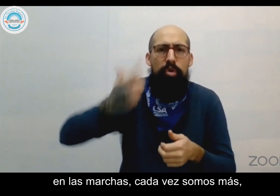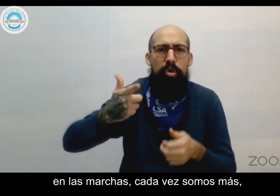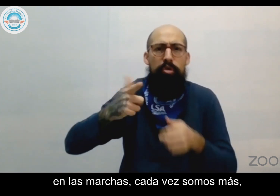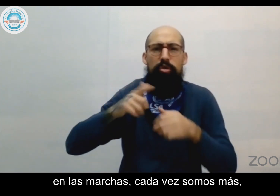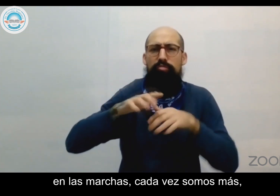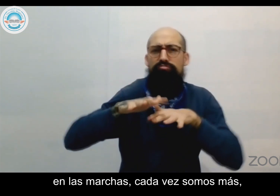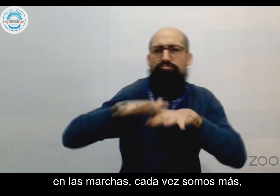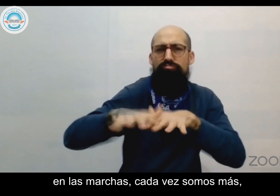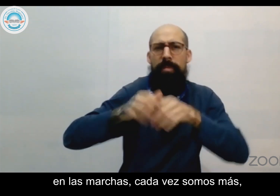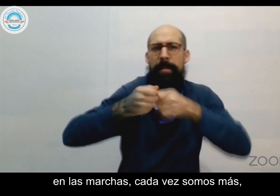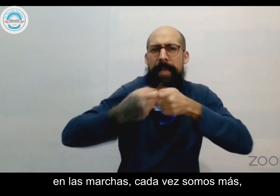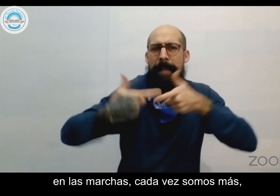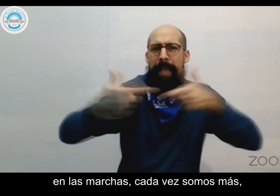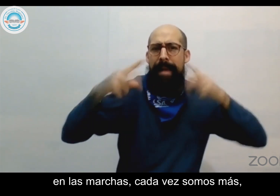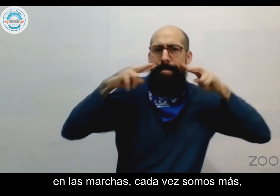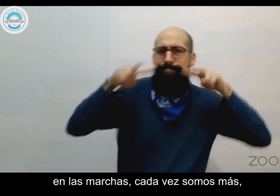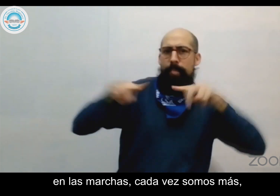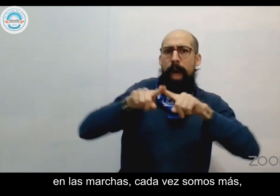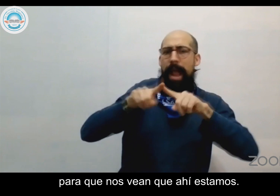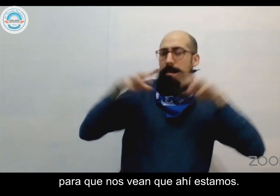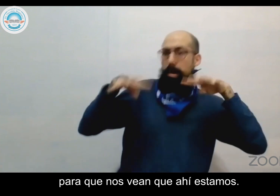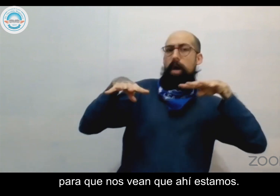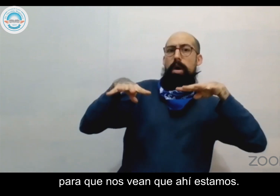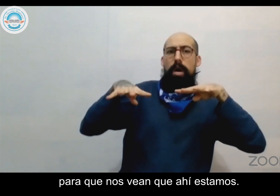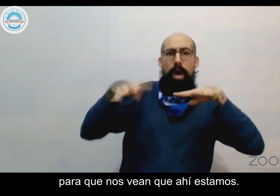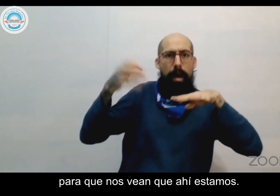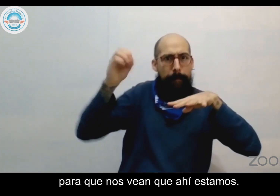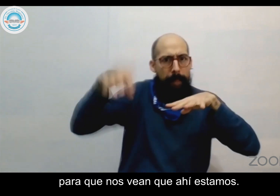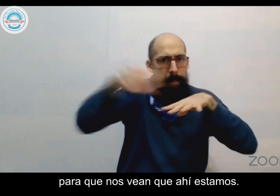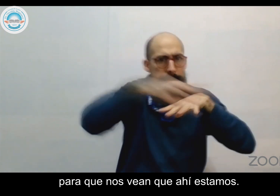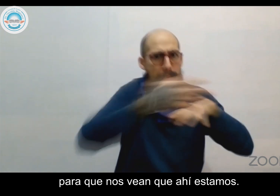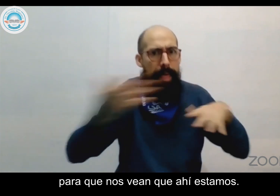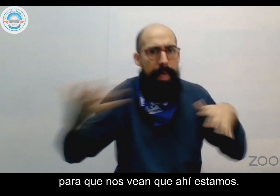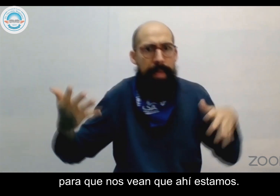En las marchas cada vez somos más para que nos vean que ahí estamos.